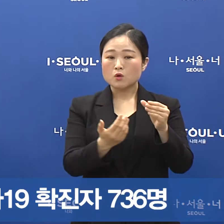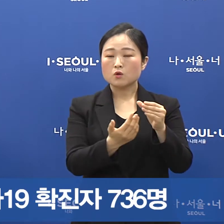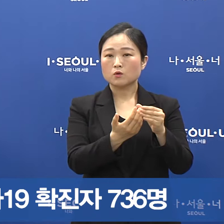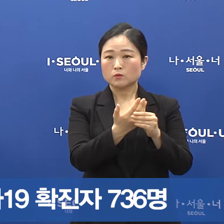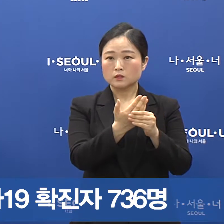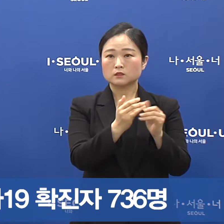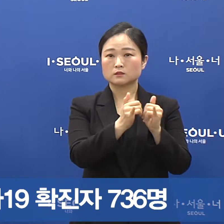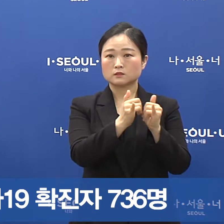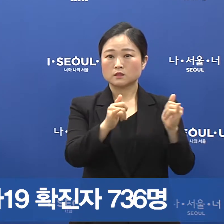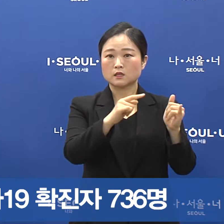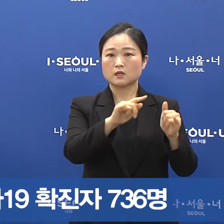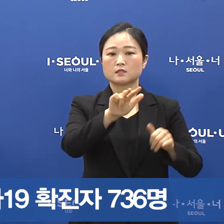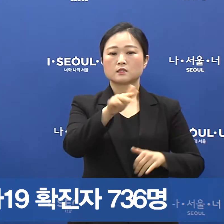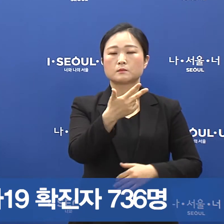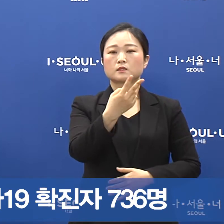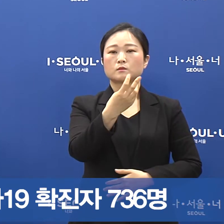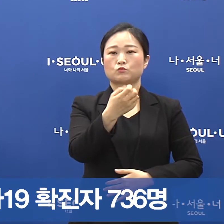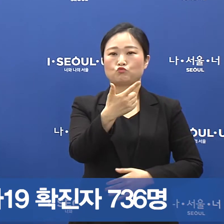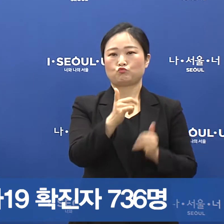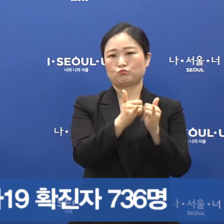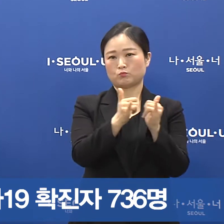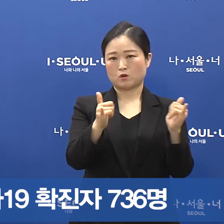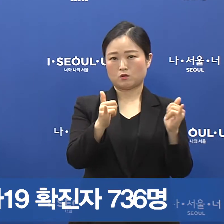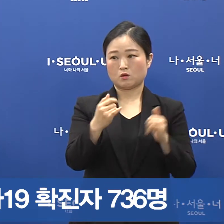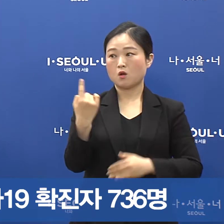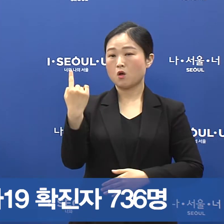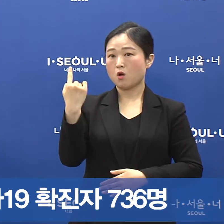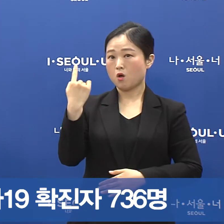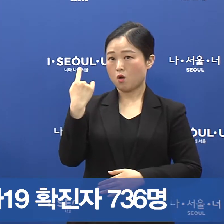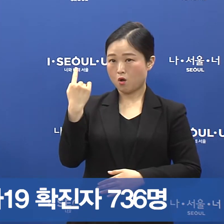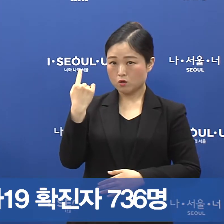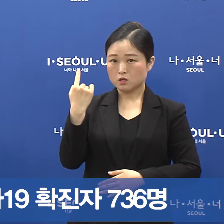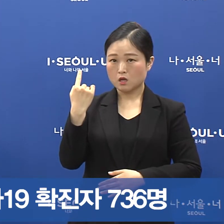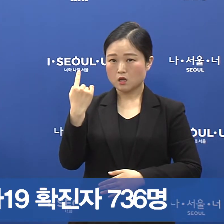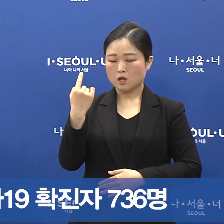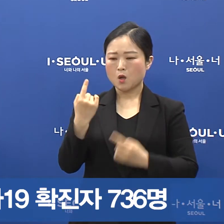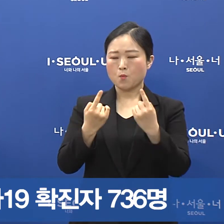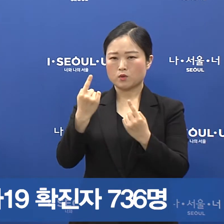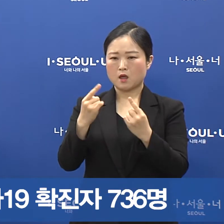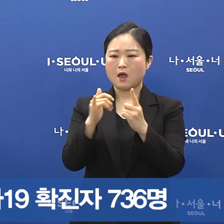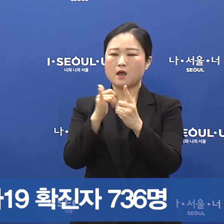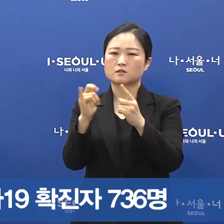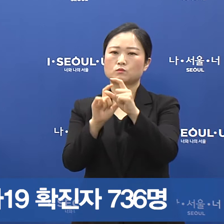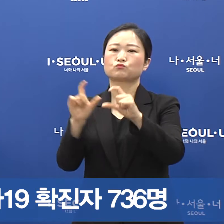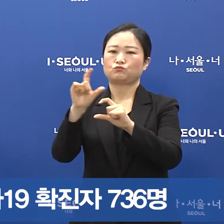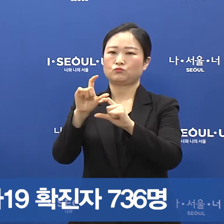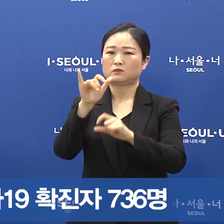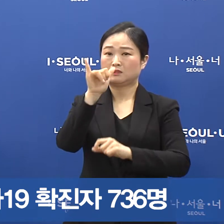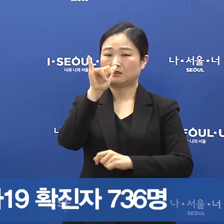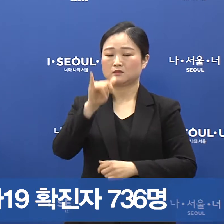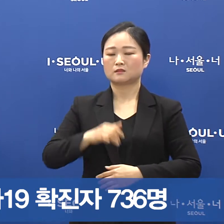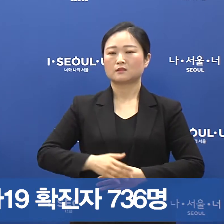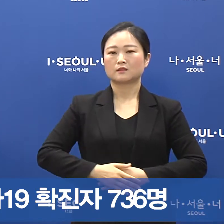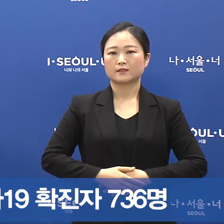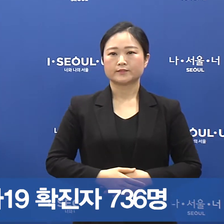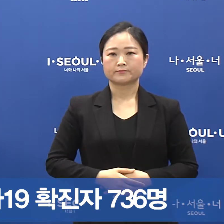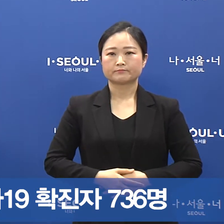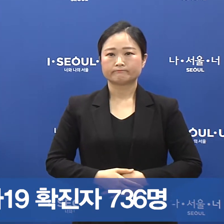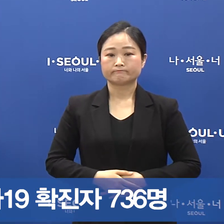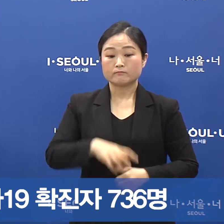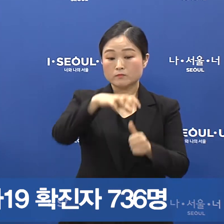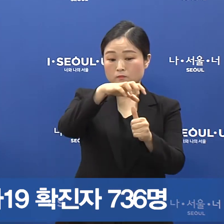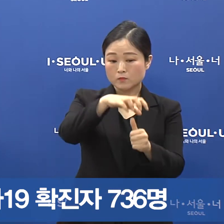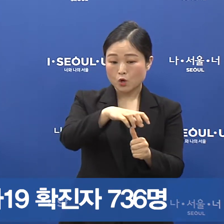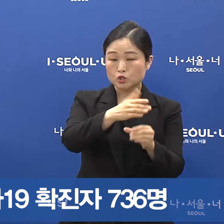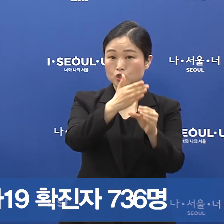736명이고 전일 0시 대비 1명 늘어나 있는 수치입니다. 그리고 격리